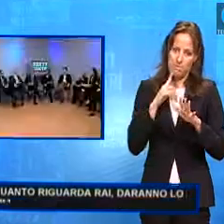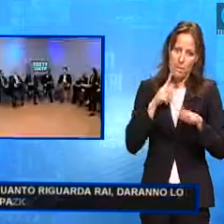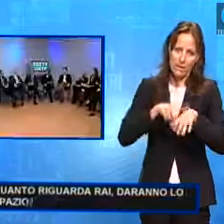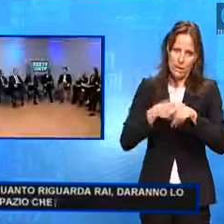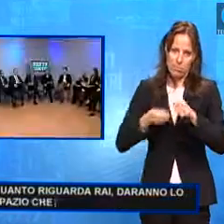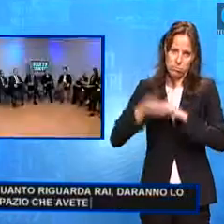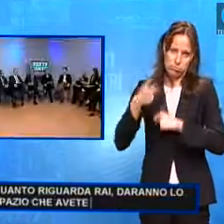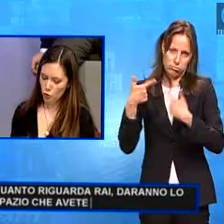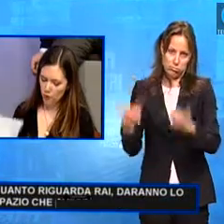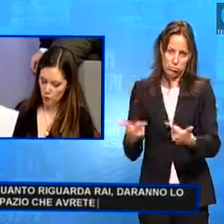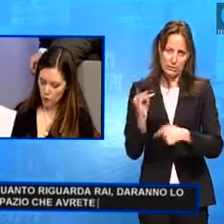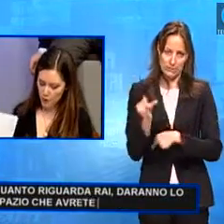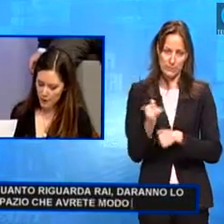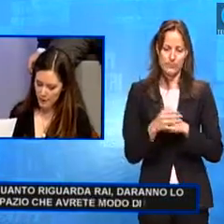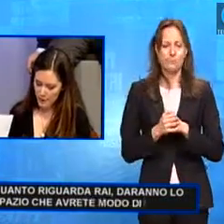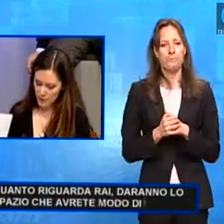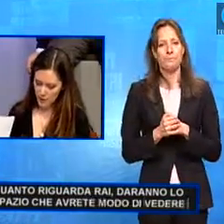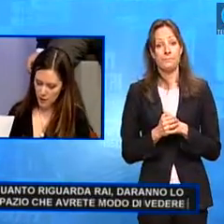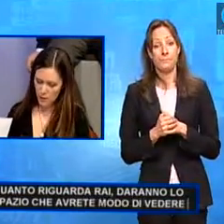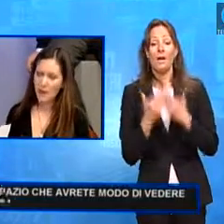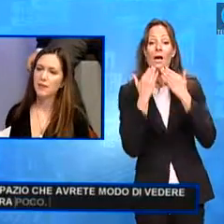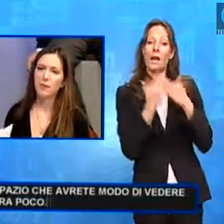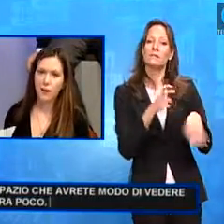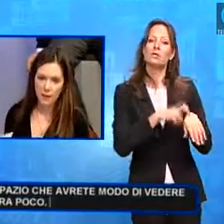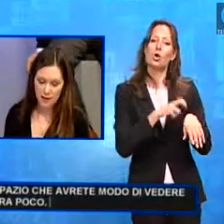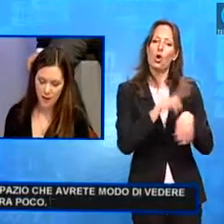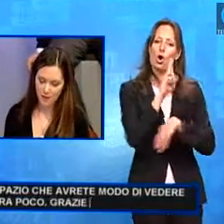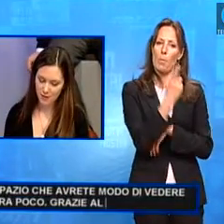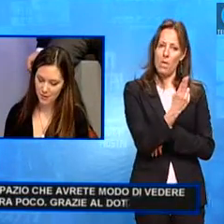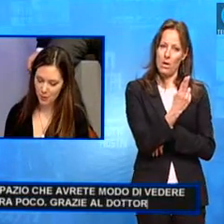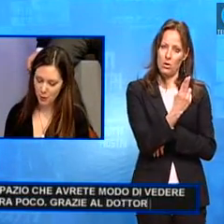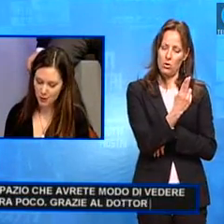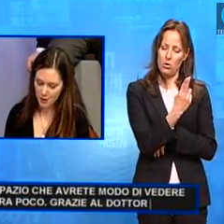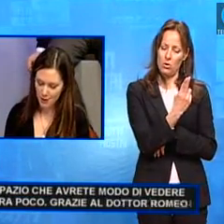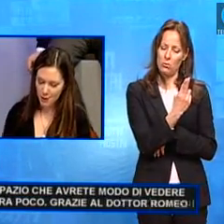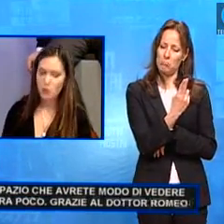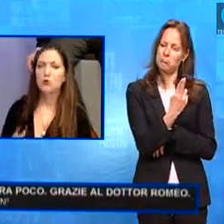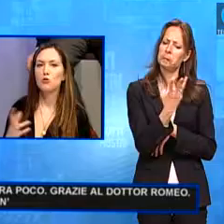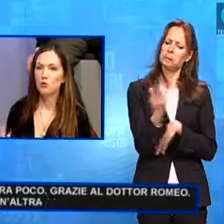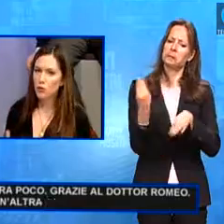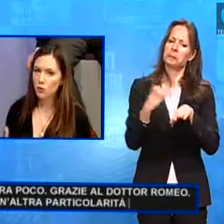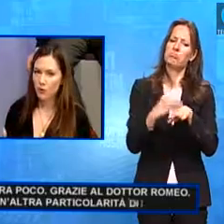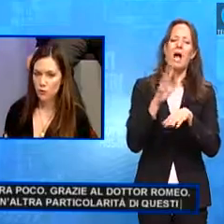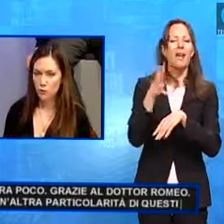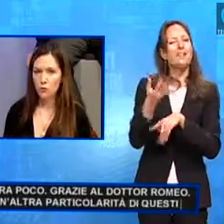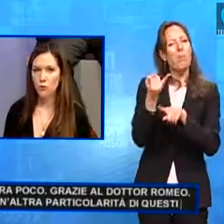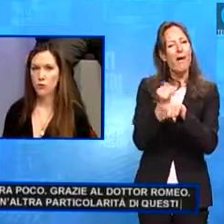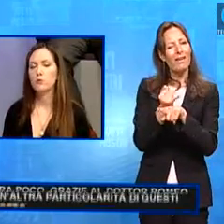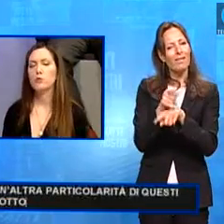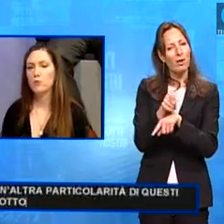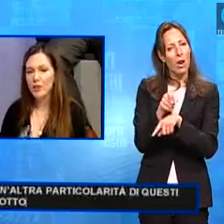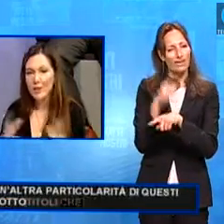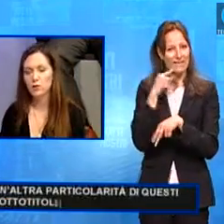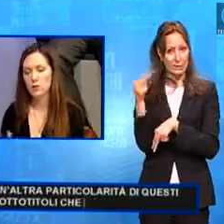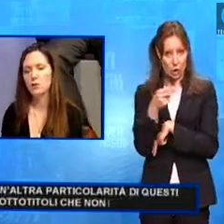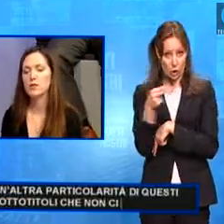Grazie al dottor Romeo, un'altra particolarità di questi sottotitoli che non ci sono,